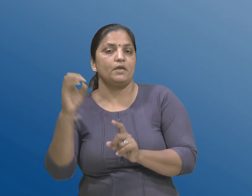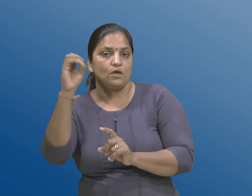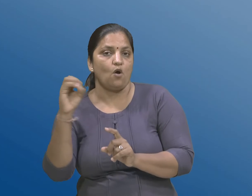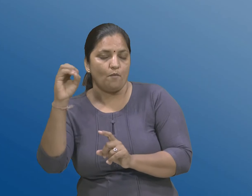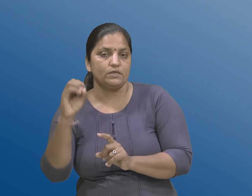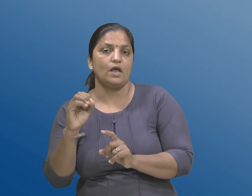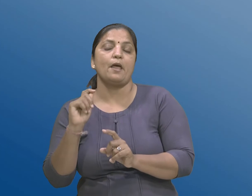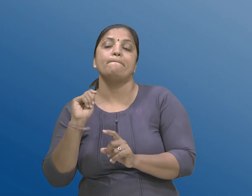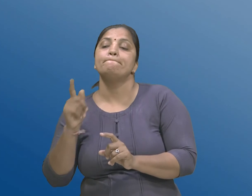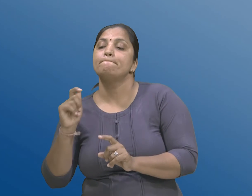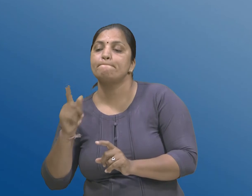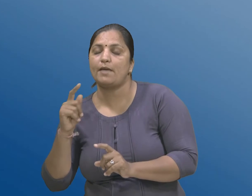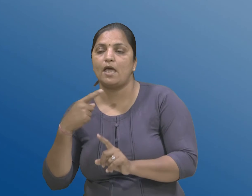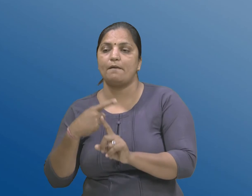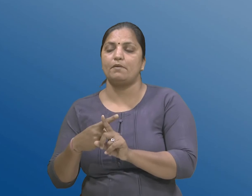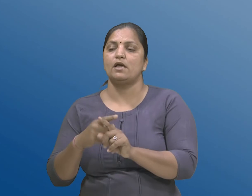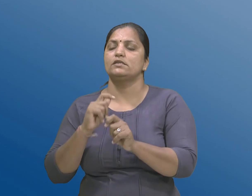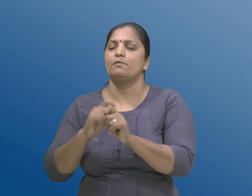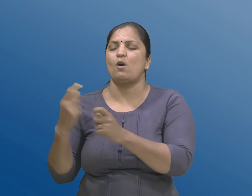पगारों भत्था ने सेवाना अन्यनियमों